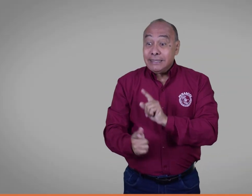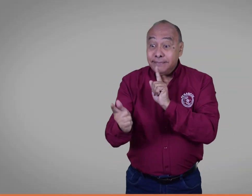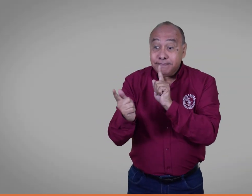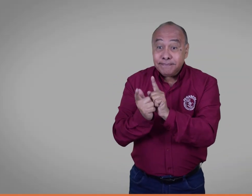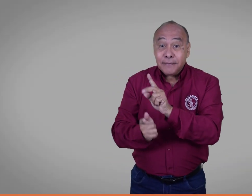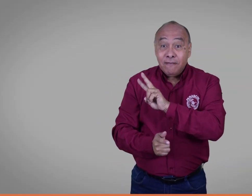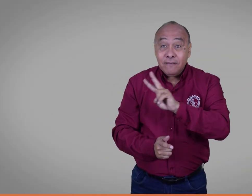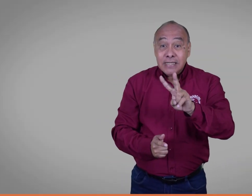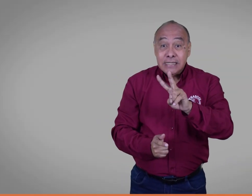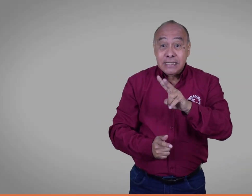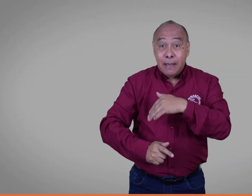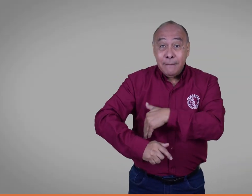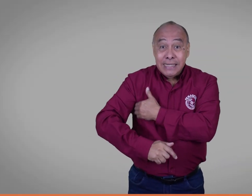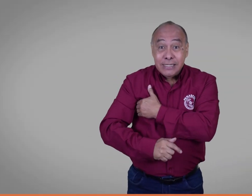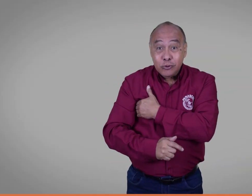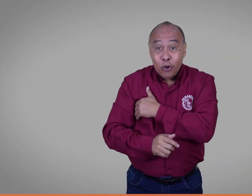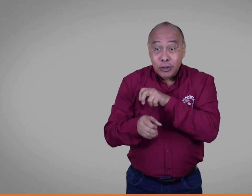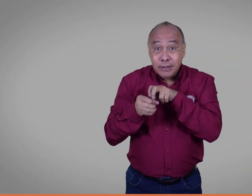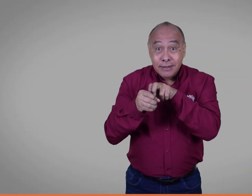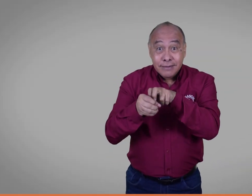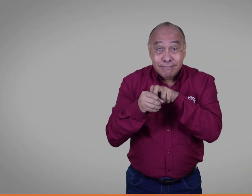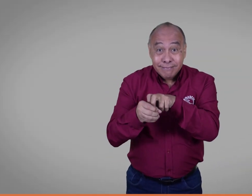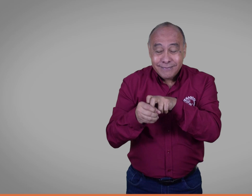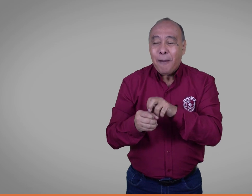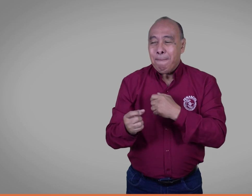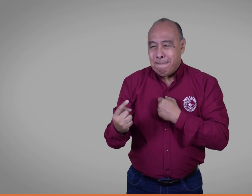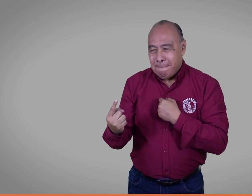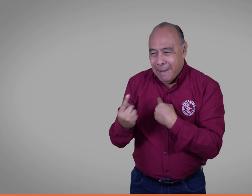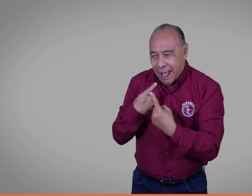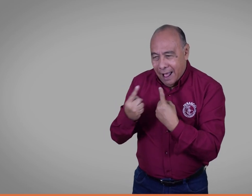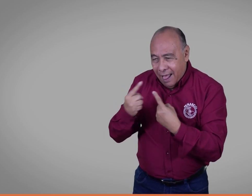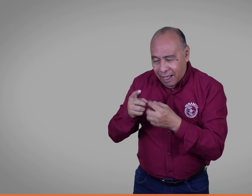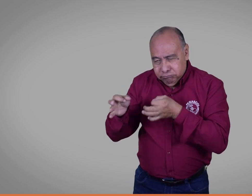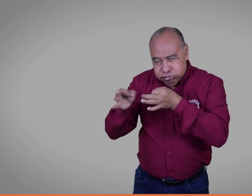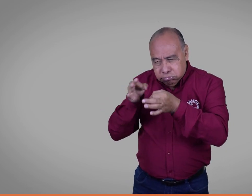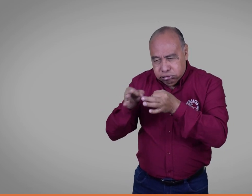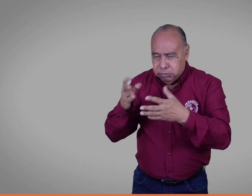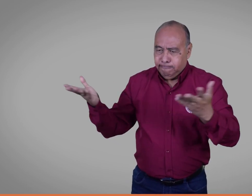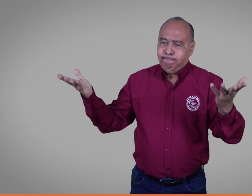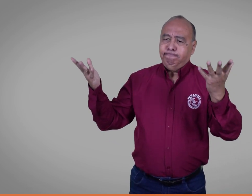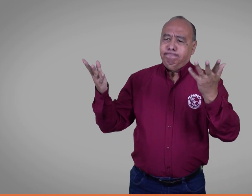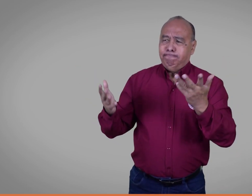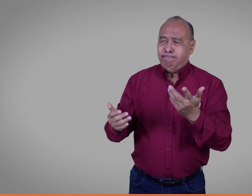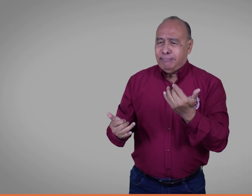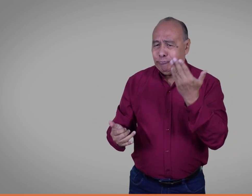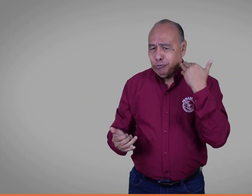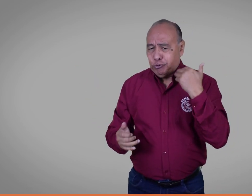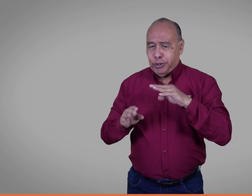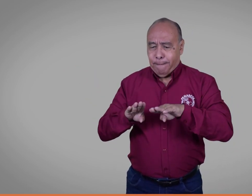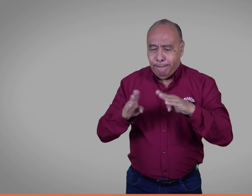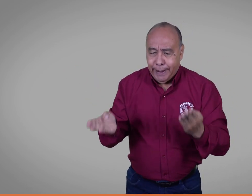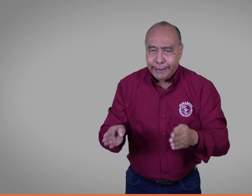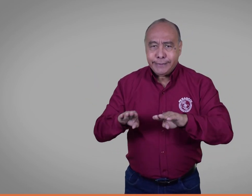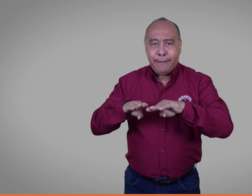En el encuentro con el viceministro de transporte tuvimos una charla en la cual se dio explicación de las mesas de trabajo con